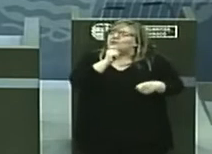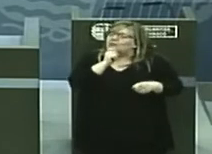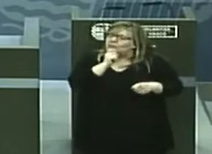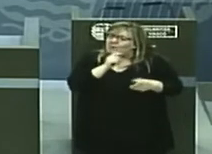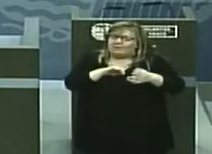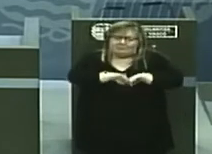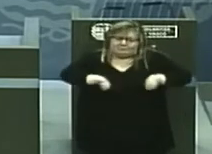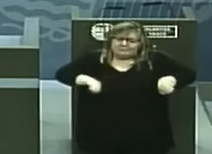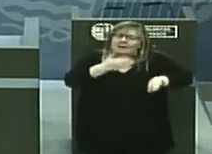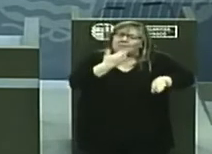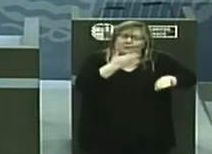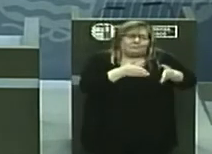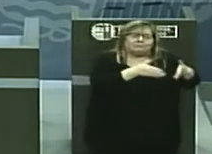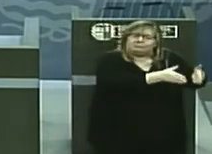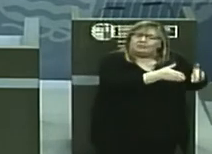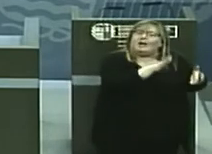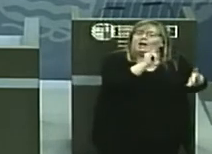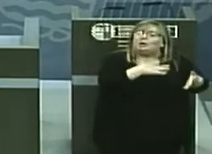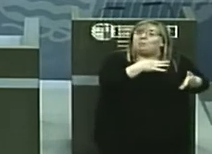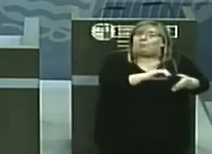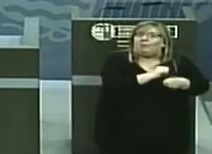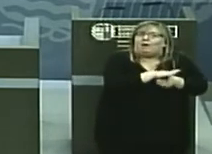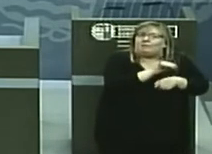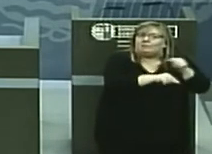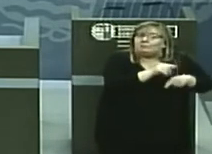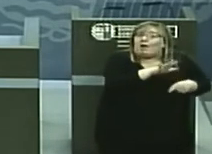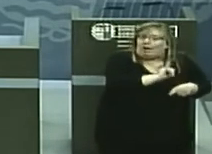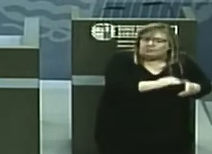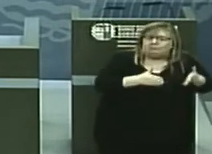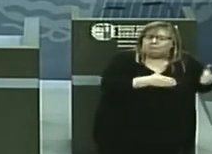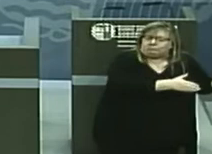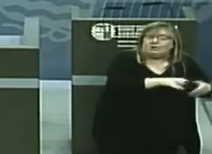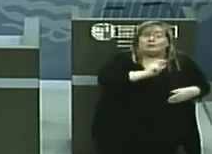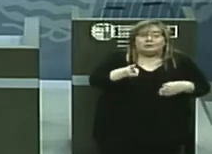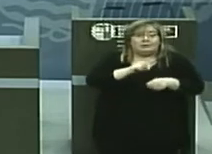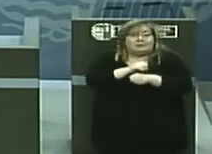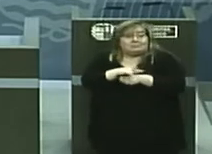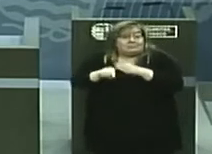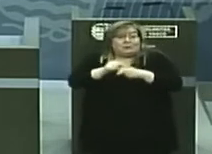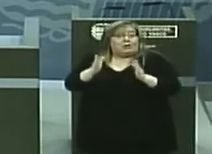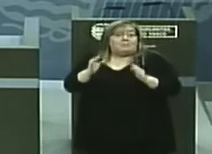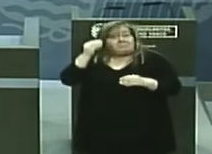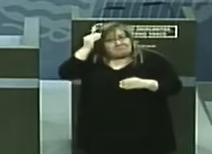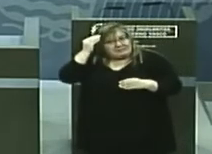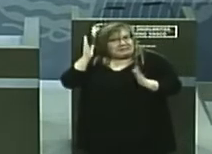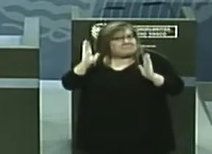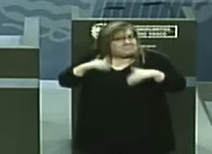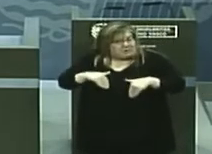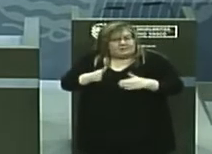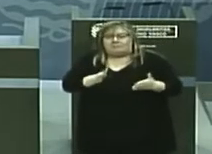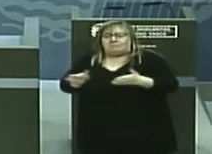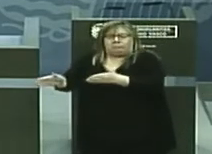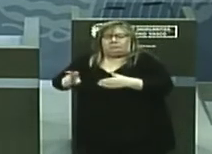diferenciados para pacientes que pueden ser COVID y pacientes que lo más probable es que no lo sean.